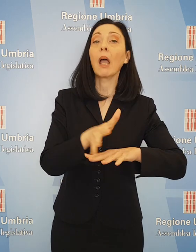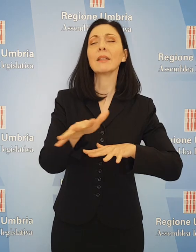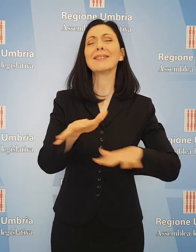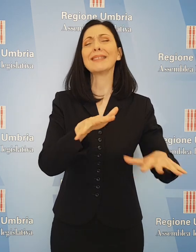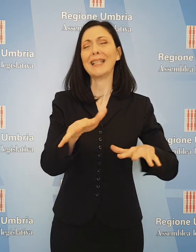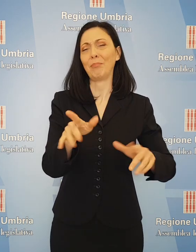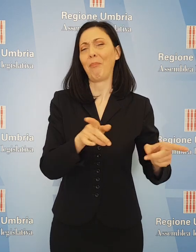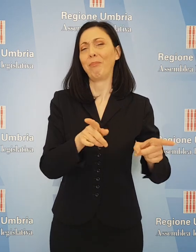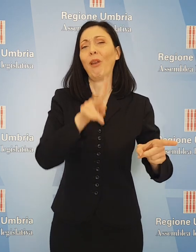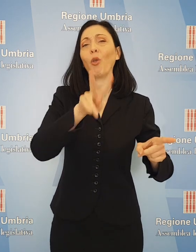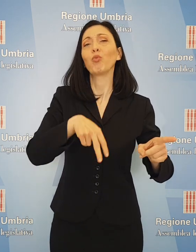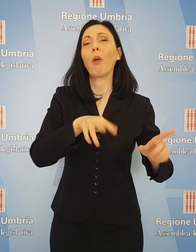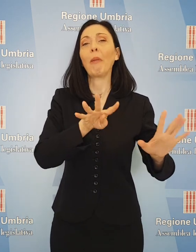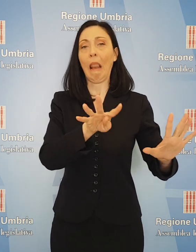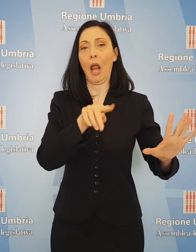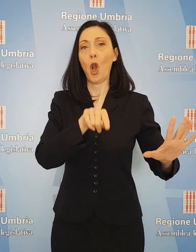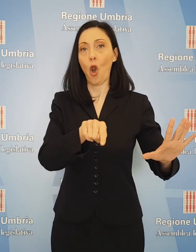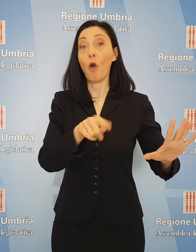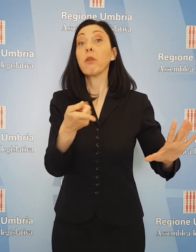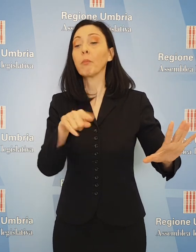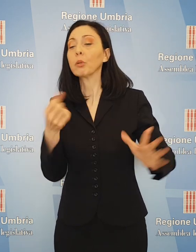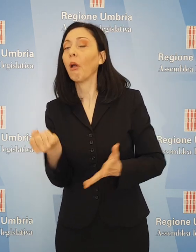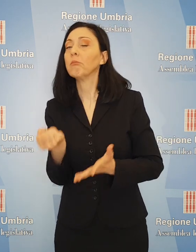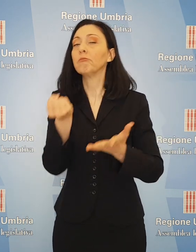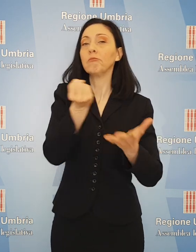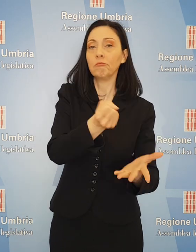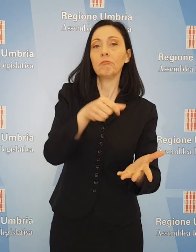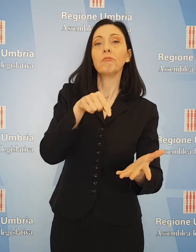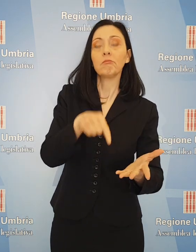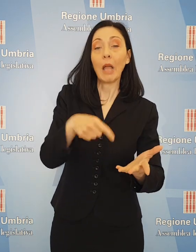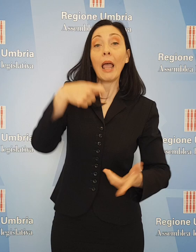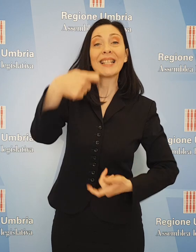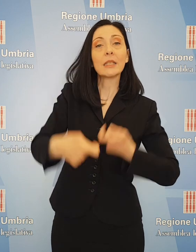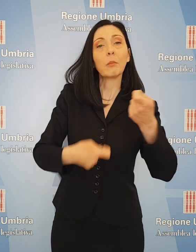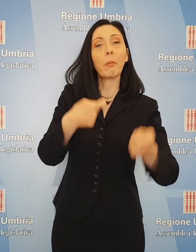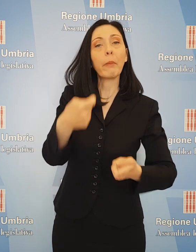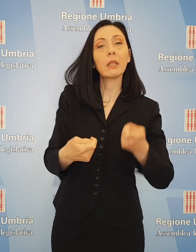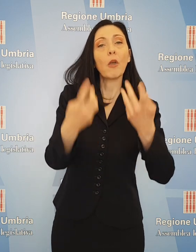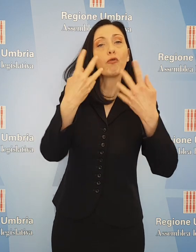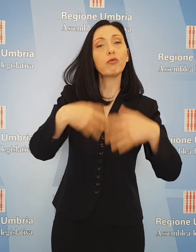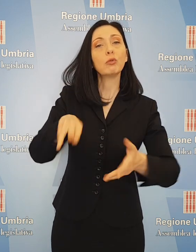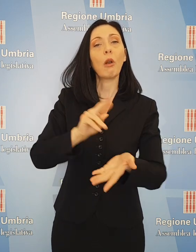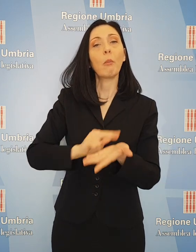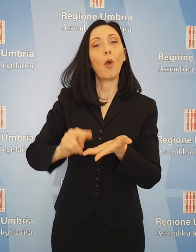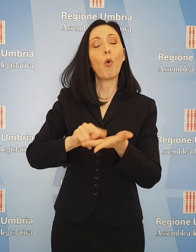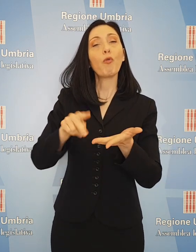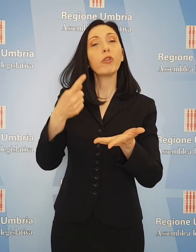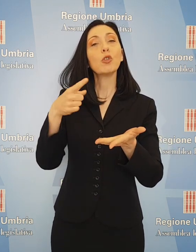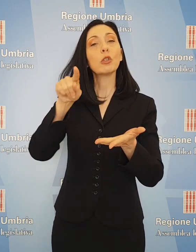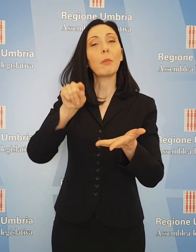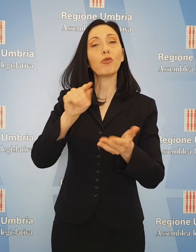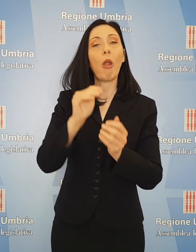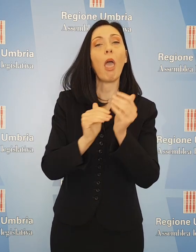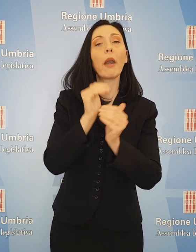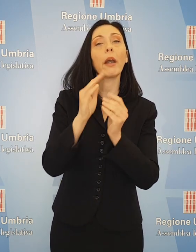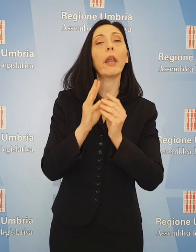sisma del 2009 a cui si aggiunge il finanziamento delle spese di funzionamento dell'Ufficio Speciale